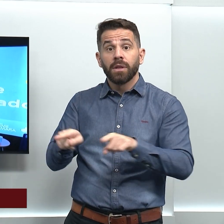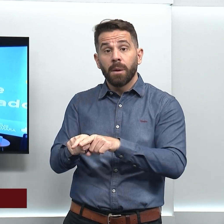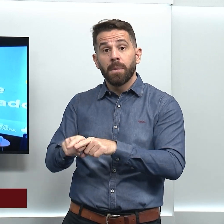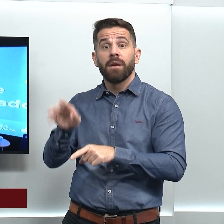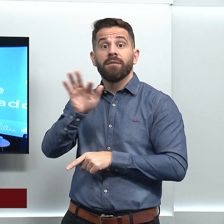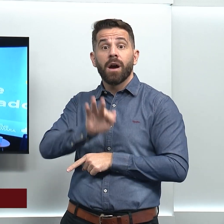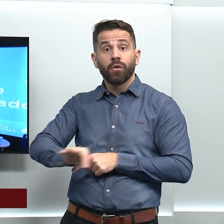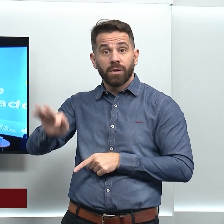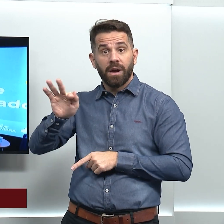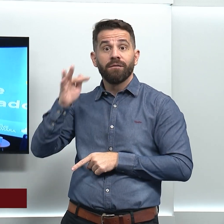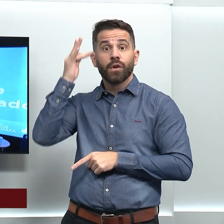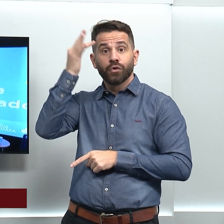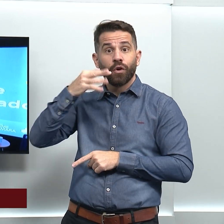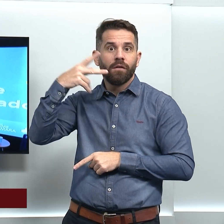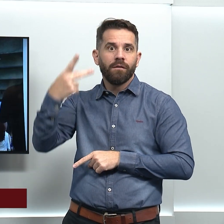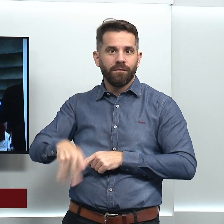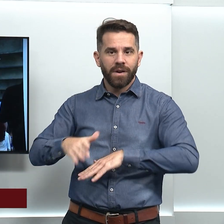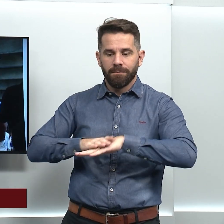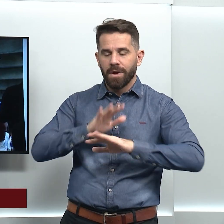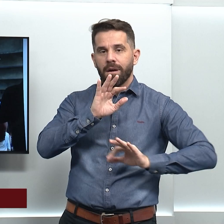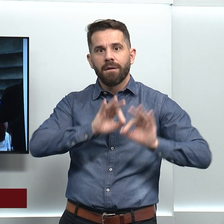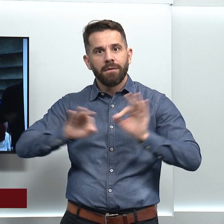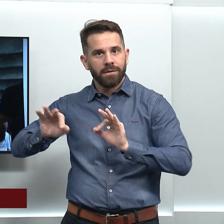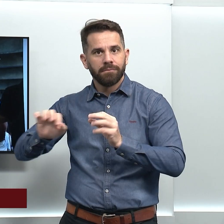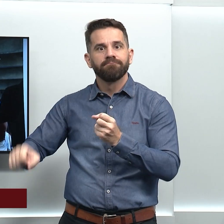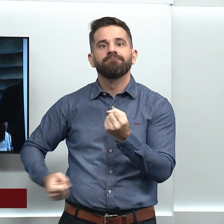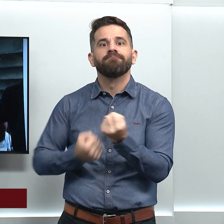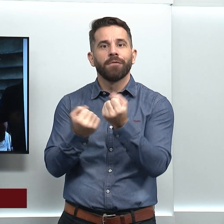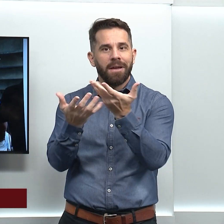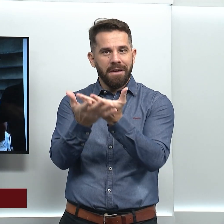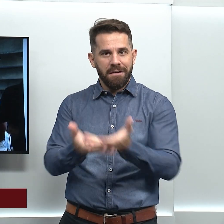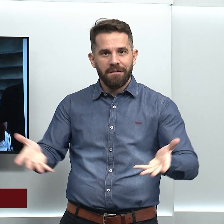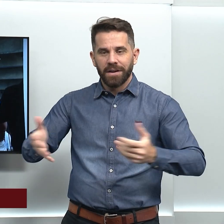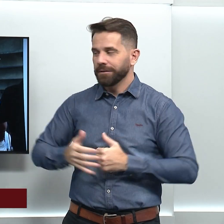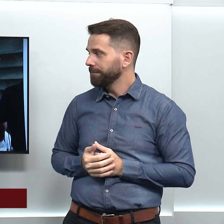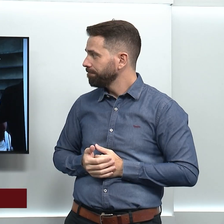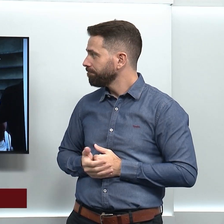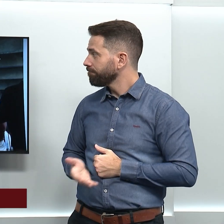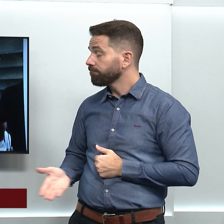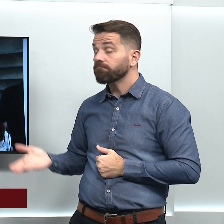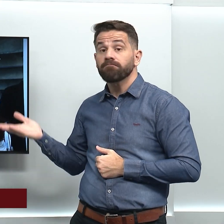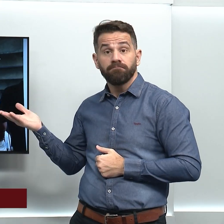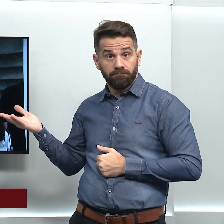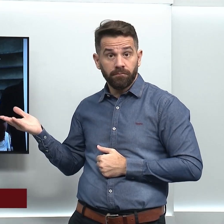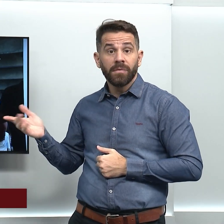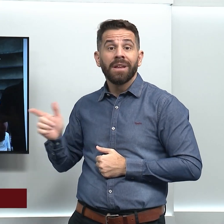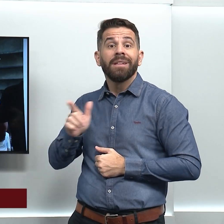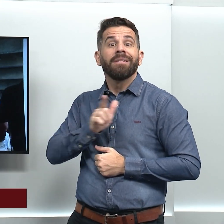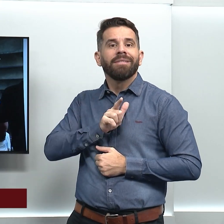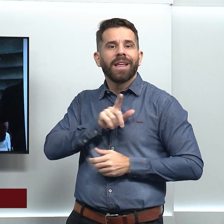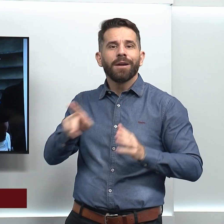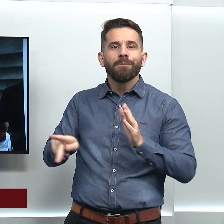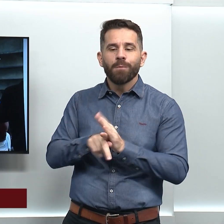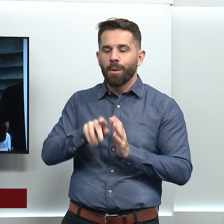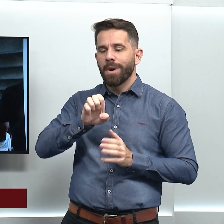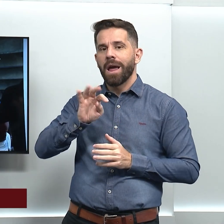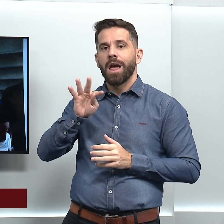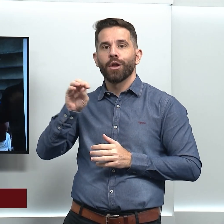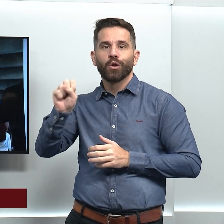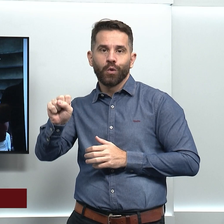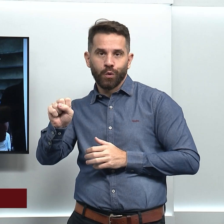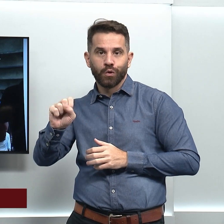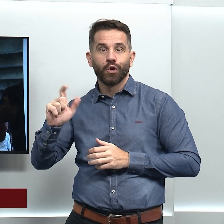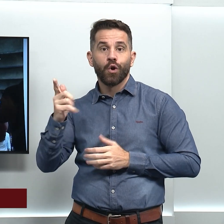UFG, na realização desse evento. Essa é uma prévia do que será debatido na Etos Goiás, a primeira cúpula internacional